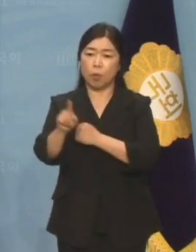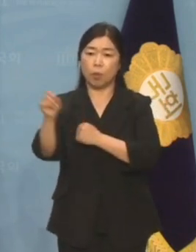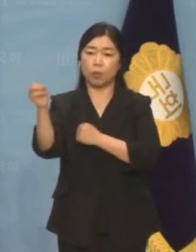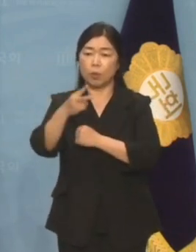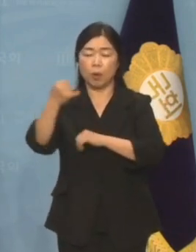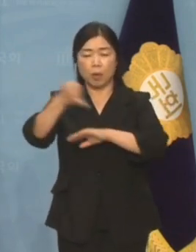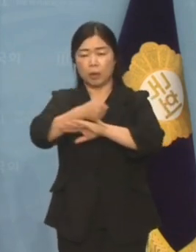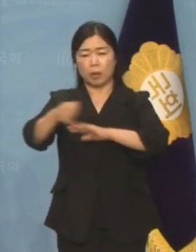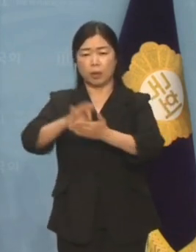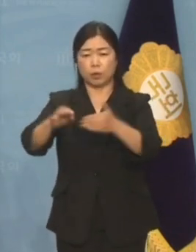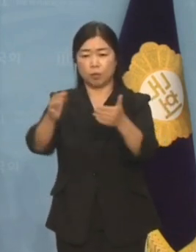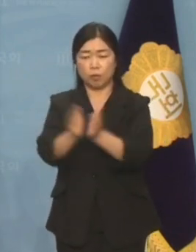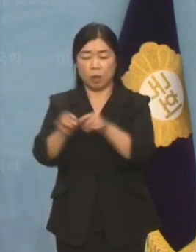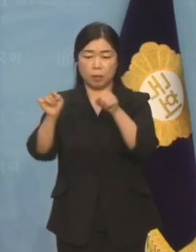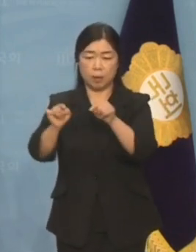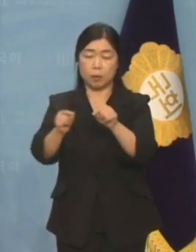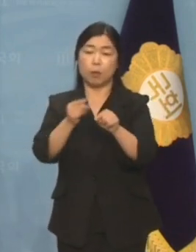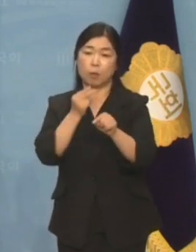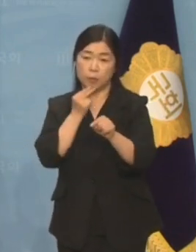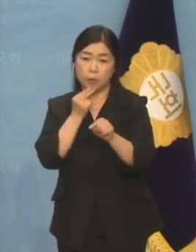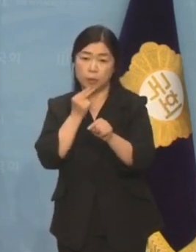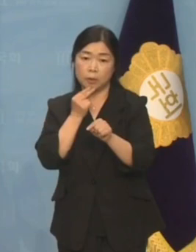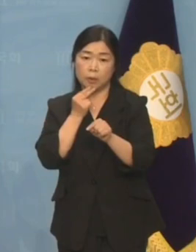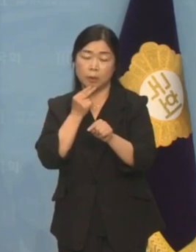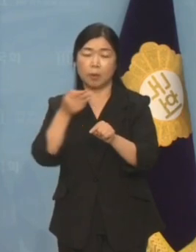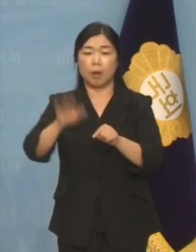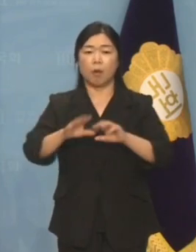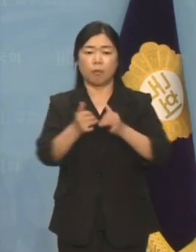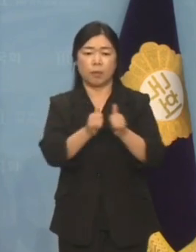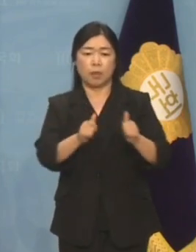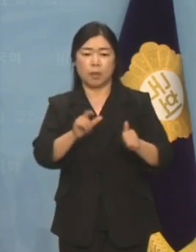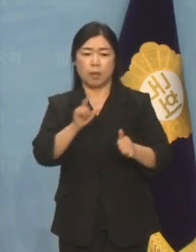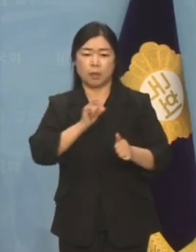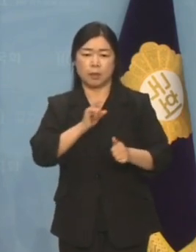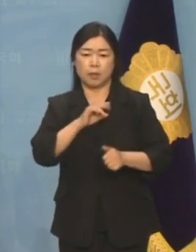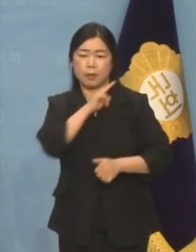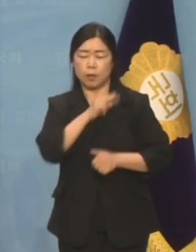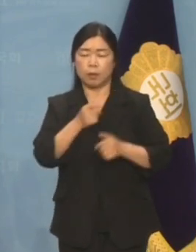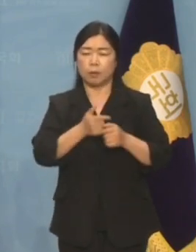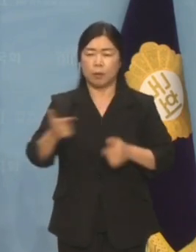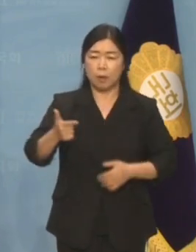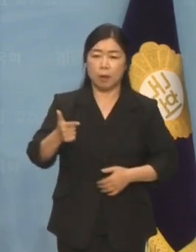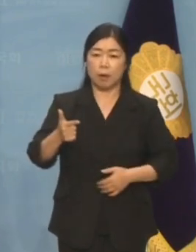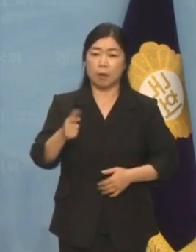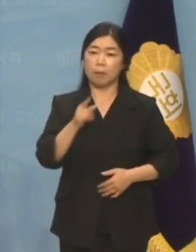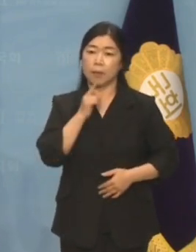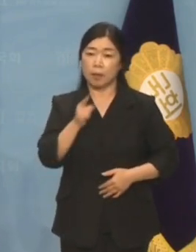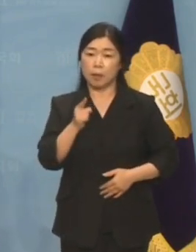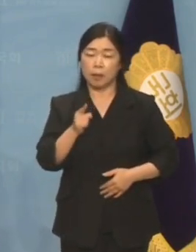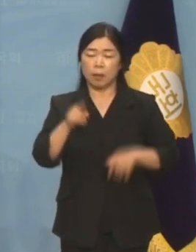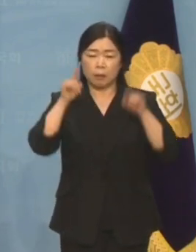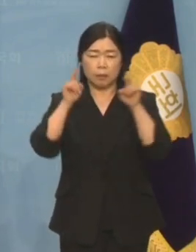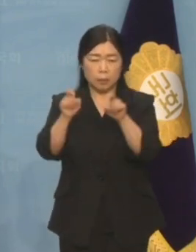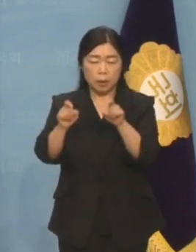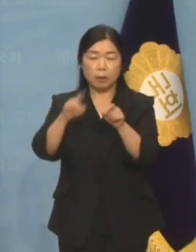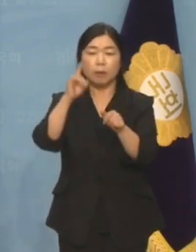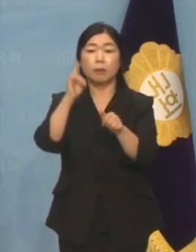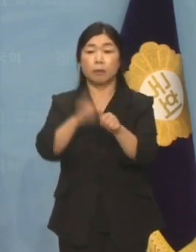국민적 의혹이 커지자 김선교 전 의원이 자신이 종점 변경을 요구했다고 주장하고 나섰습니다.